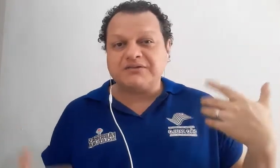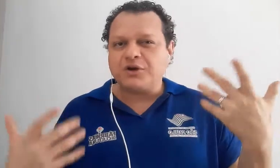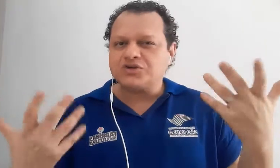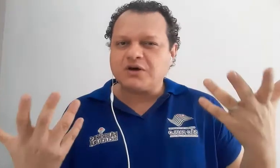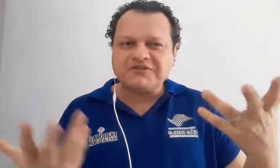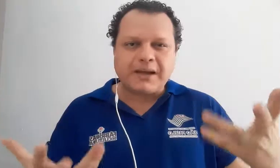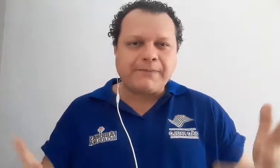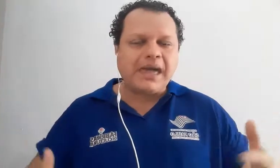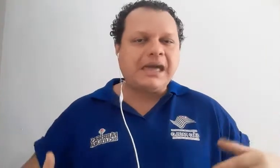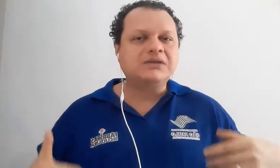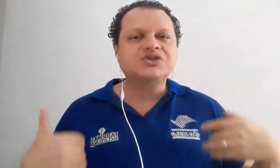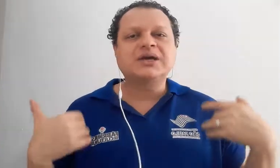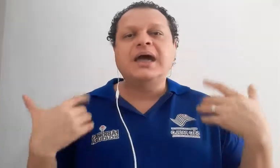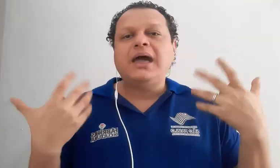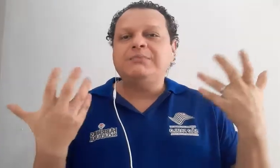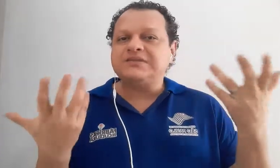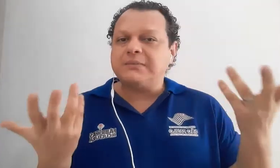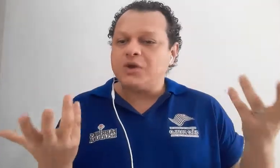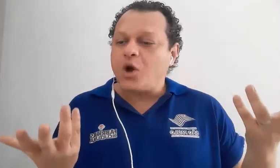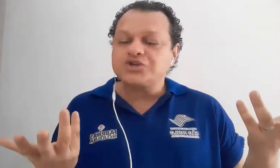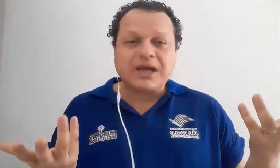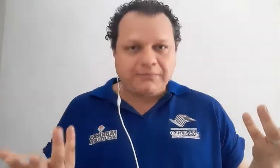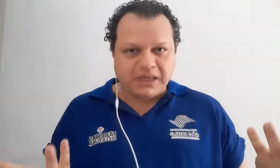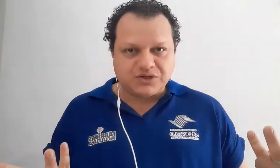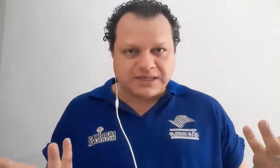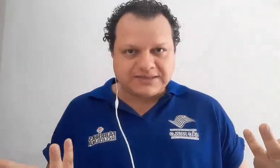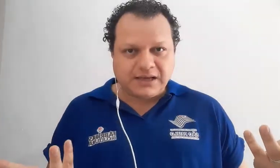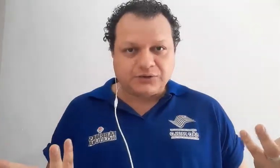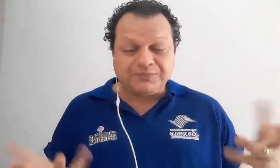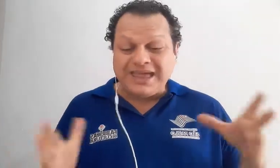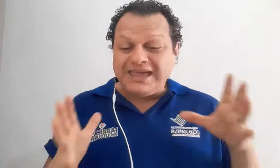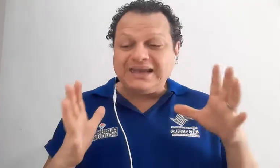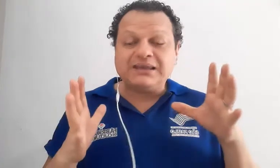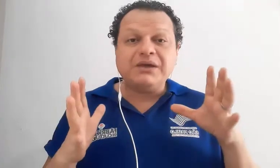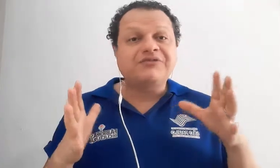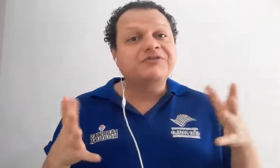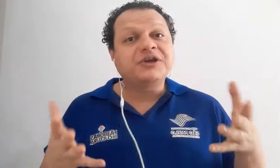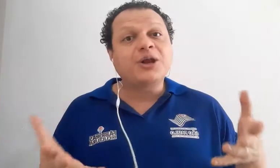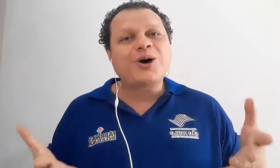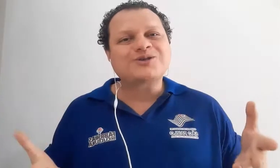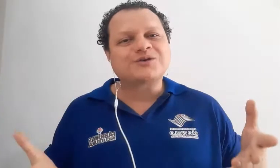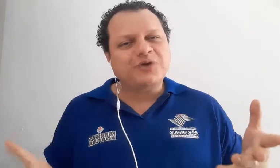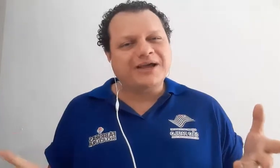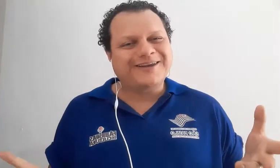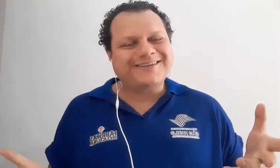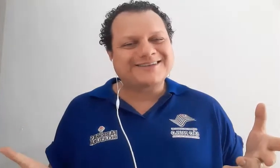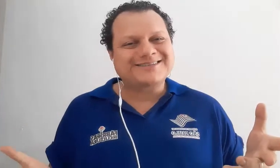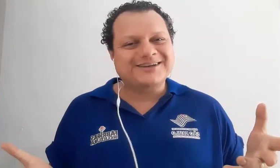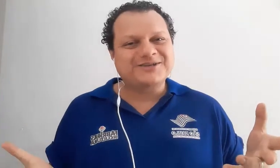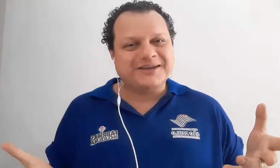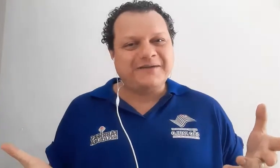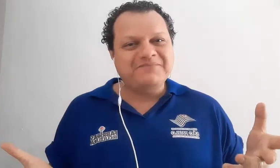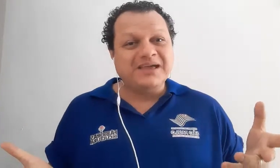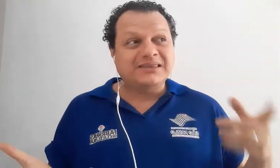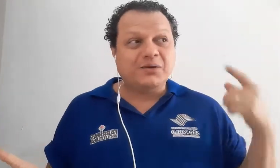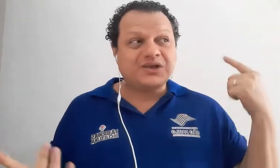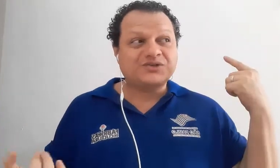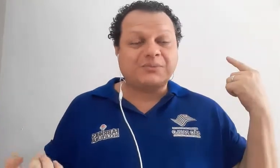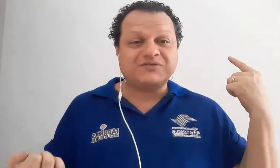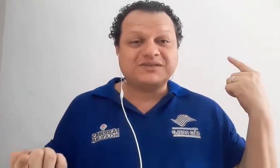filósoficamente, epistemologicamente, tá certo? E ele também foi filósofo. Olha que interessante, né? Então, olha só para você